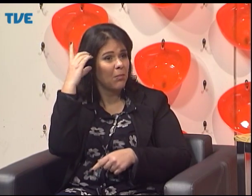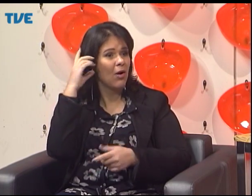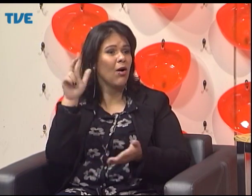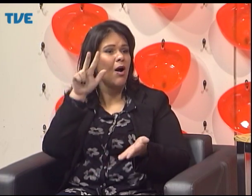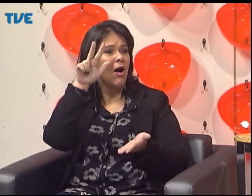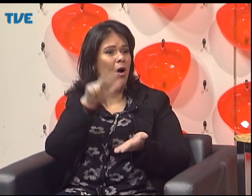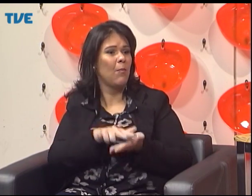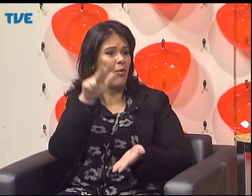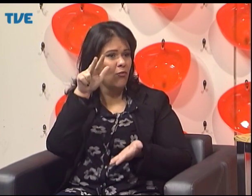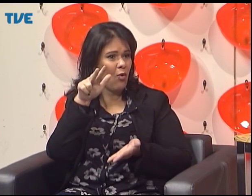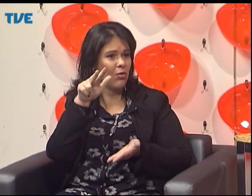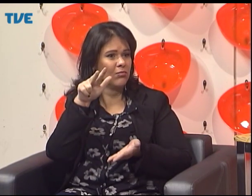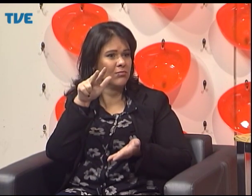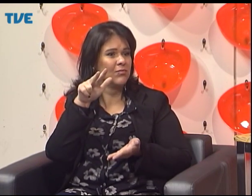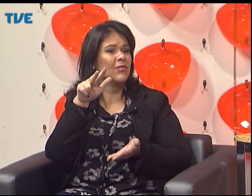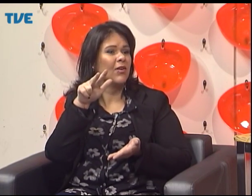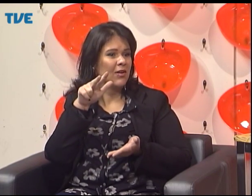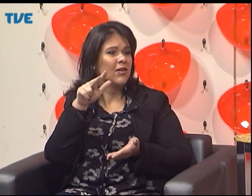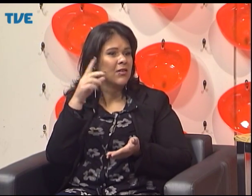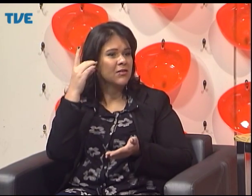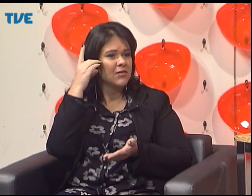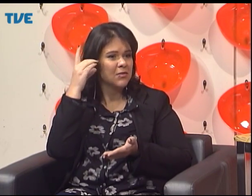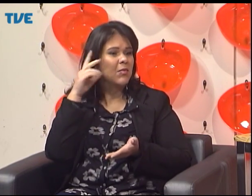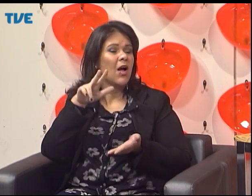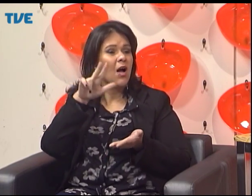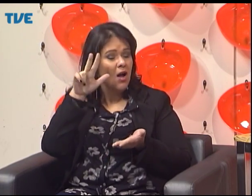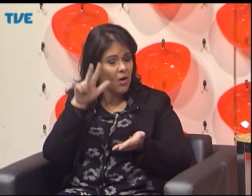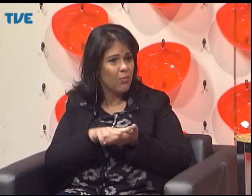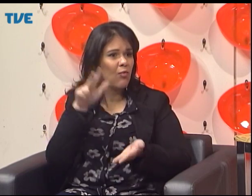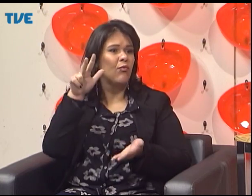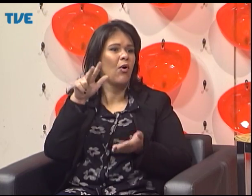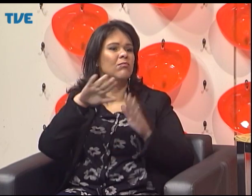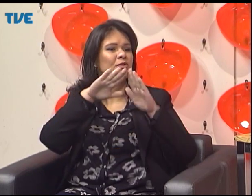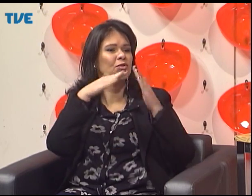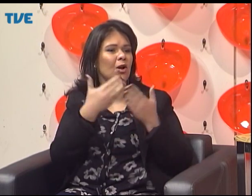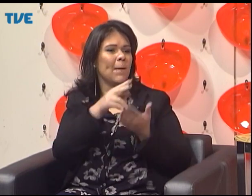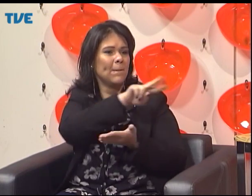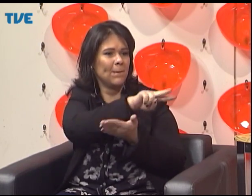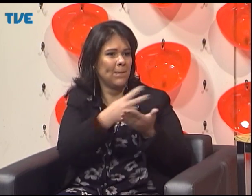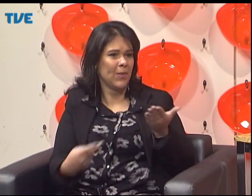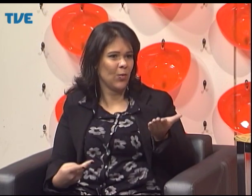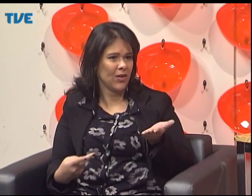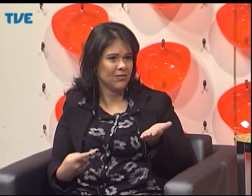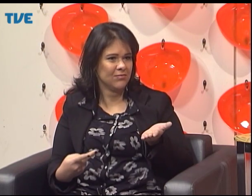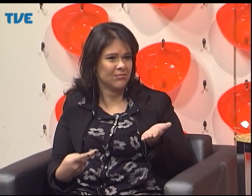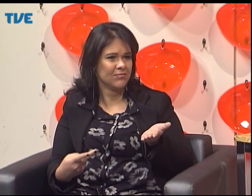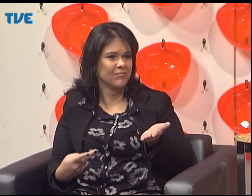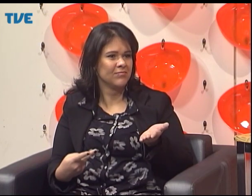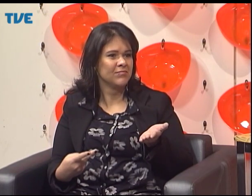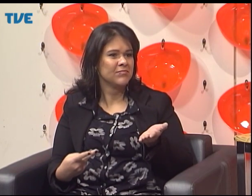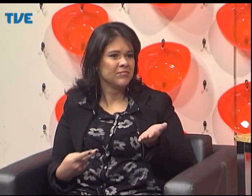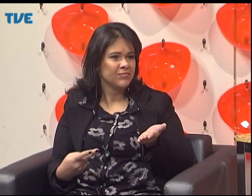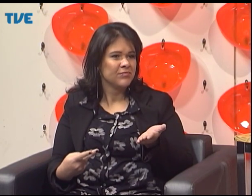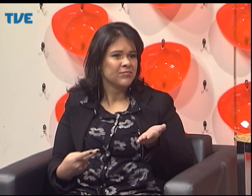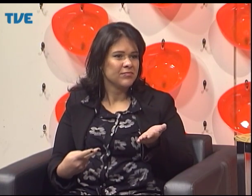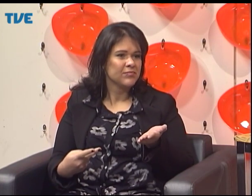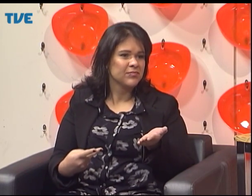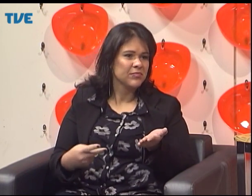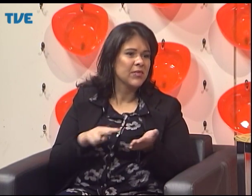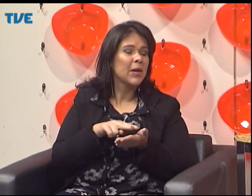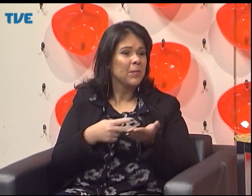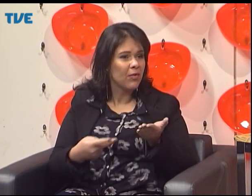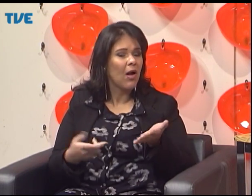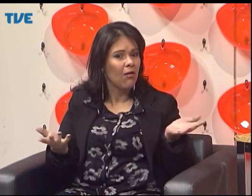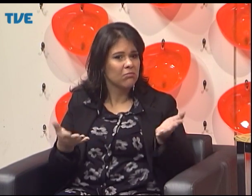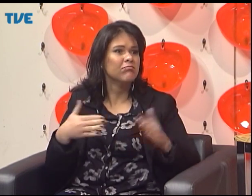Então, são escolas específicas para os surdos. A Dilma recentemente assinou, aprovou o documento